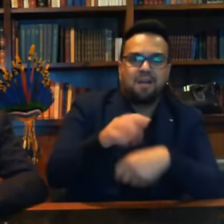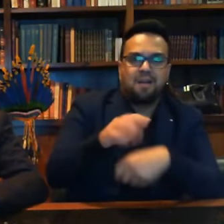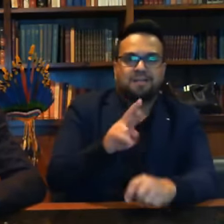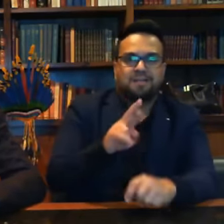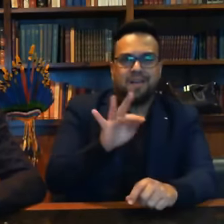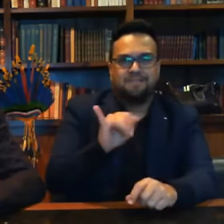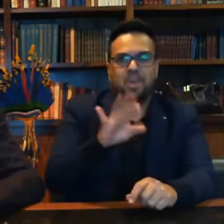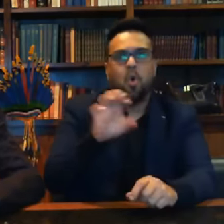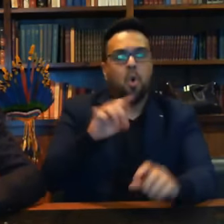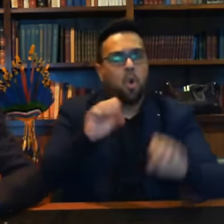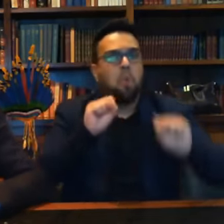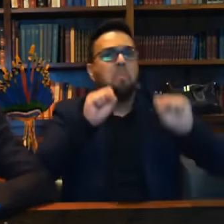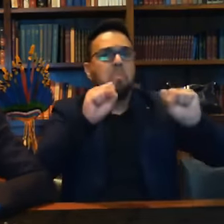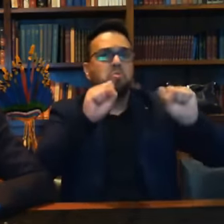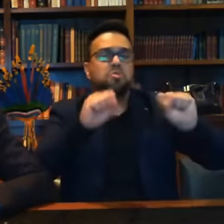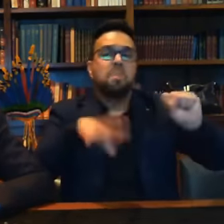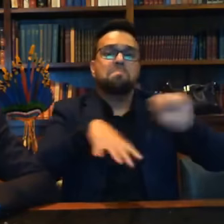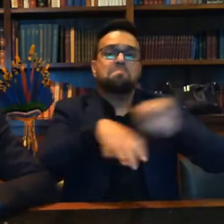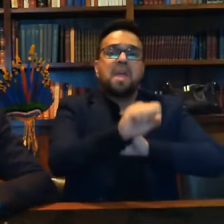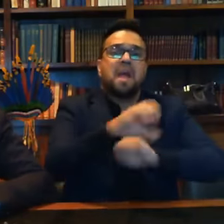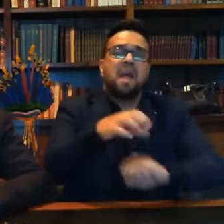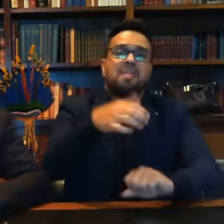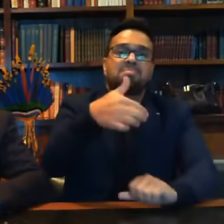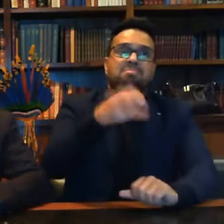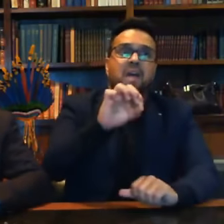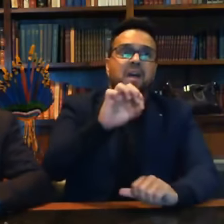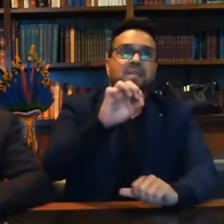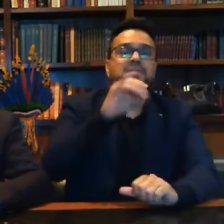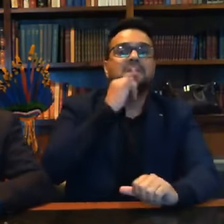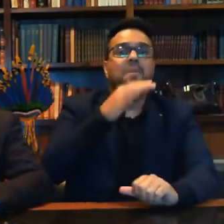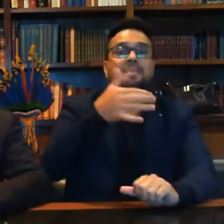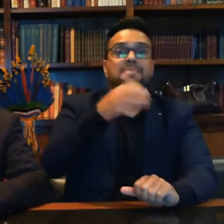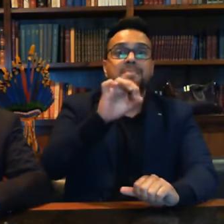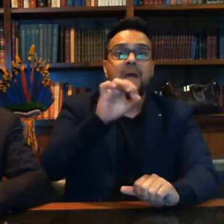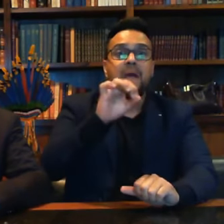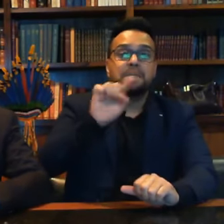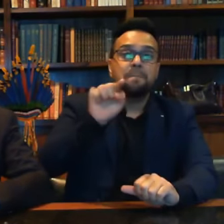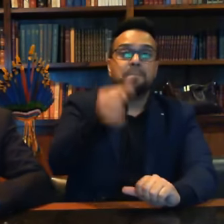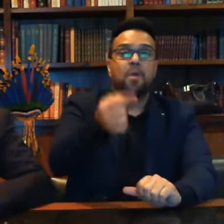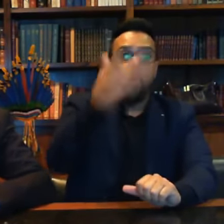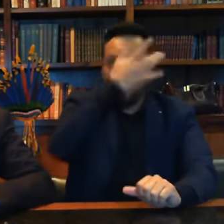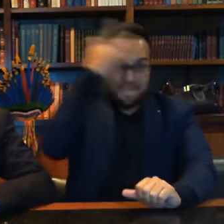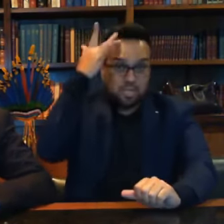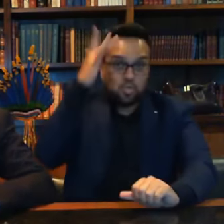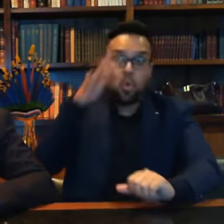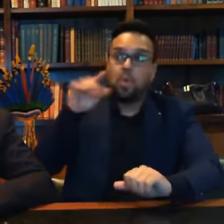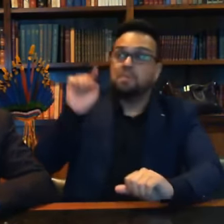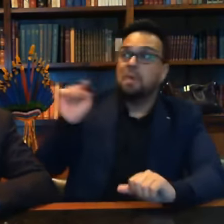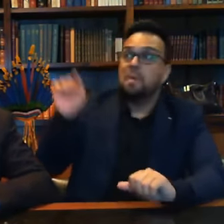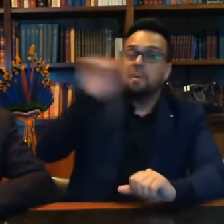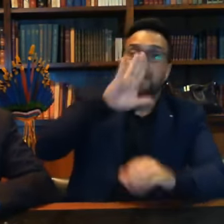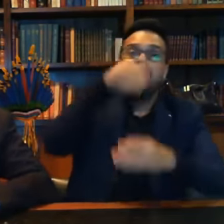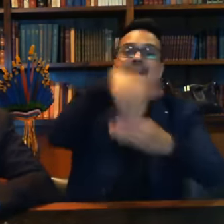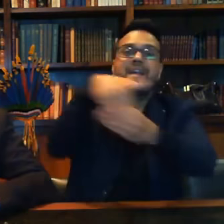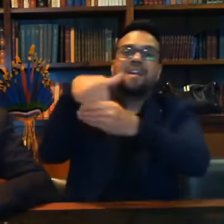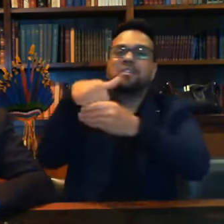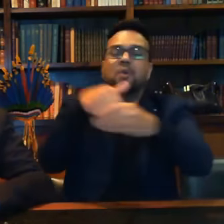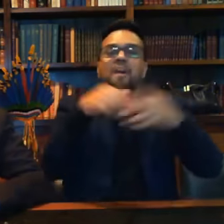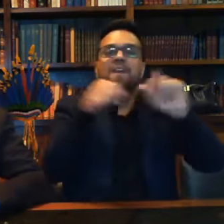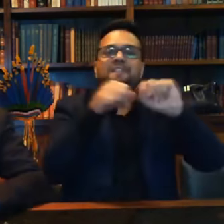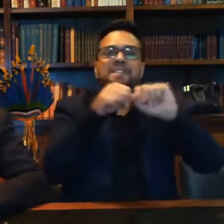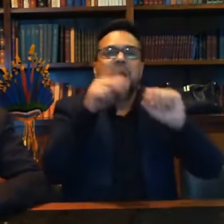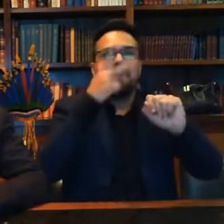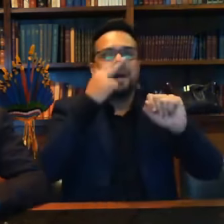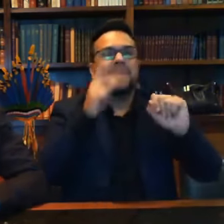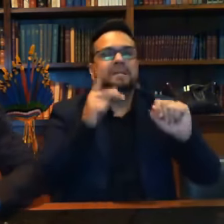poderiam pegar 10 mil eleitores e criar um clima lá na sessão eleitoral